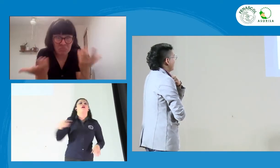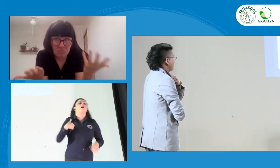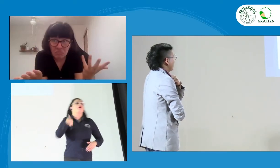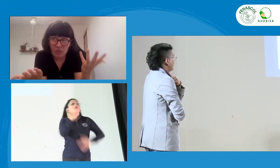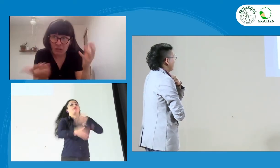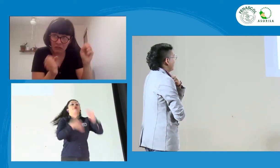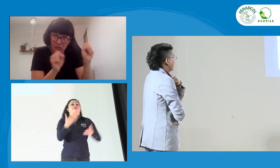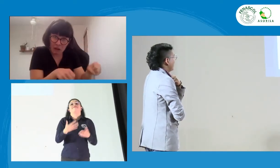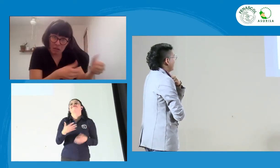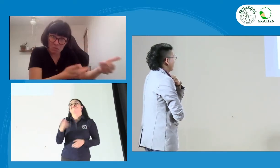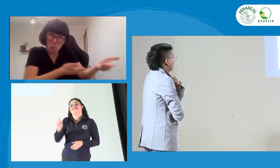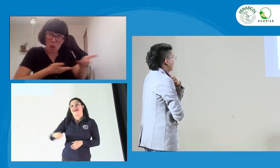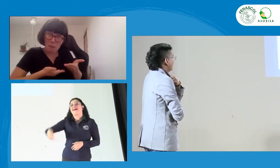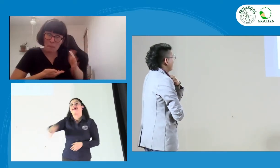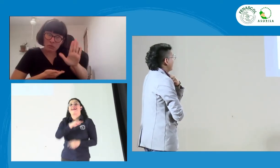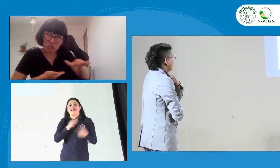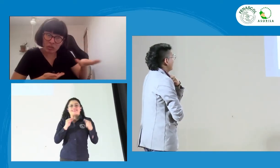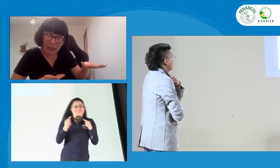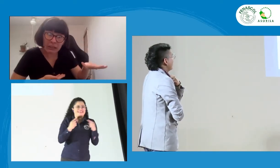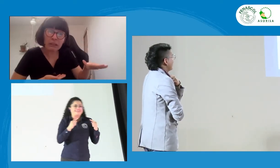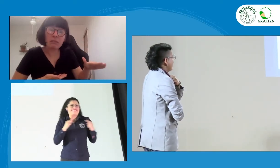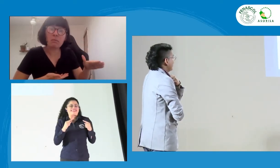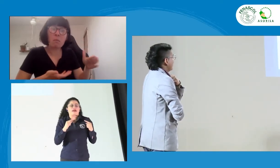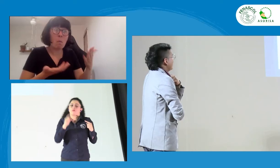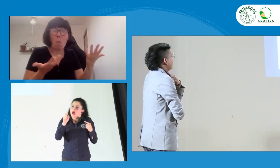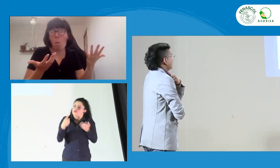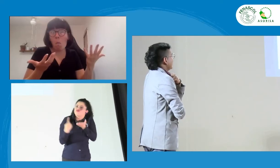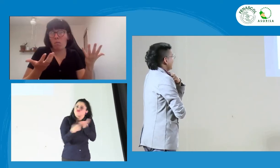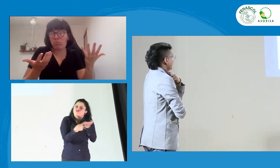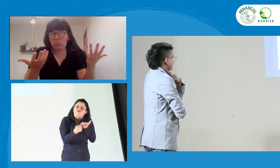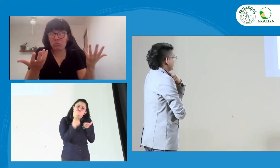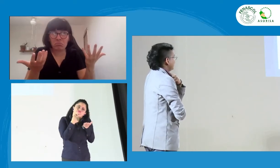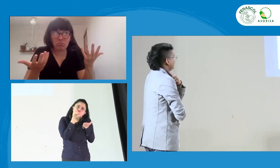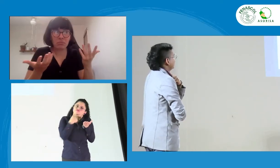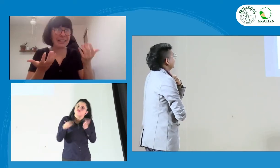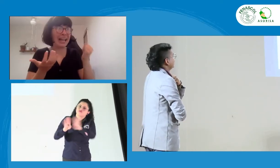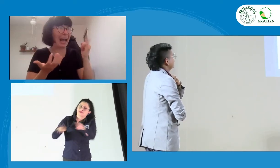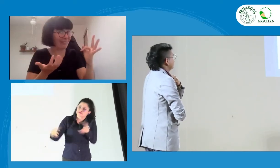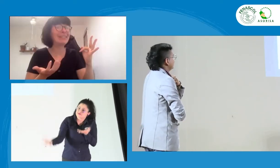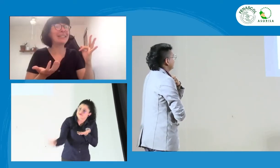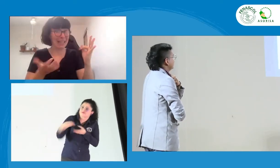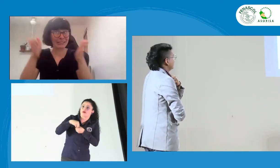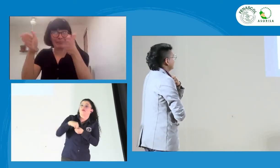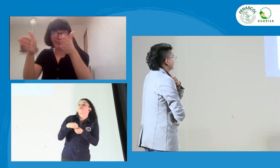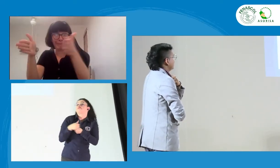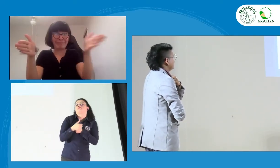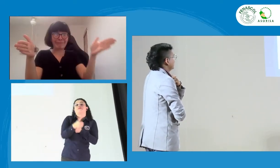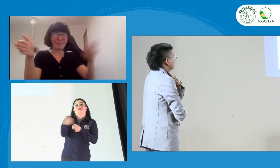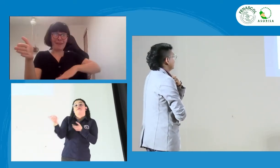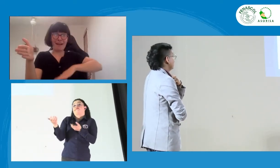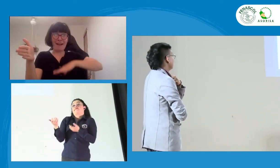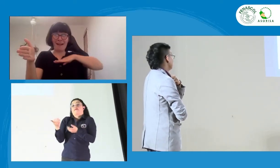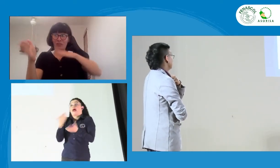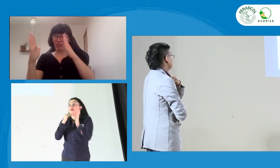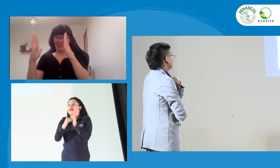este caso, lo que ustedes podrían hacer sería debatir y ver de qué manera se puede dar la bienvenida a los niños